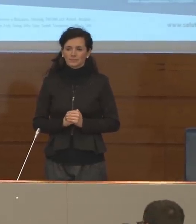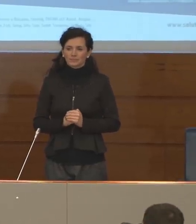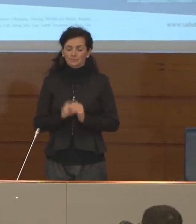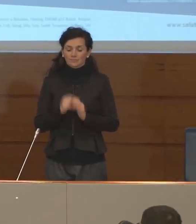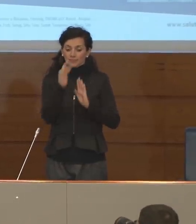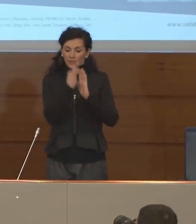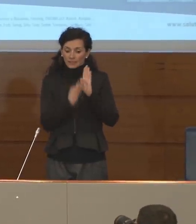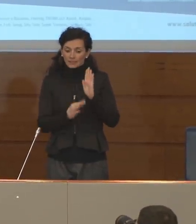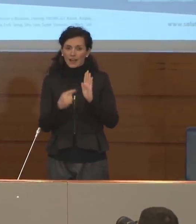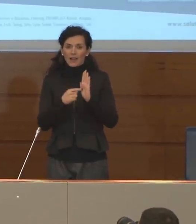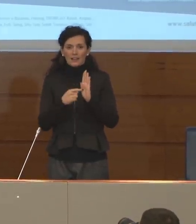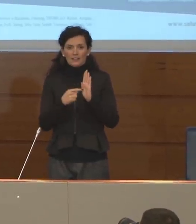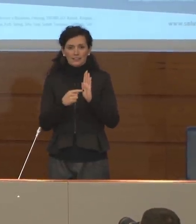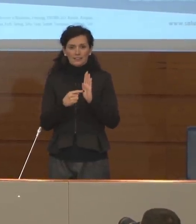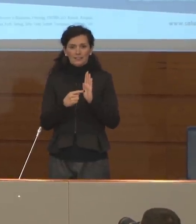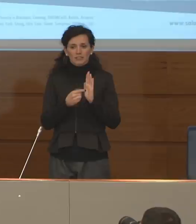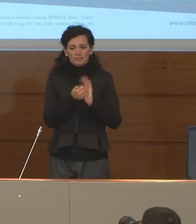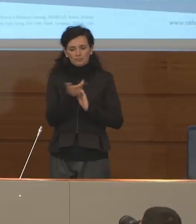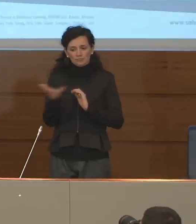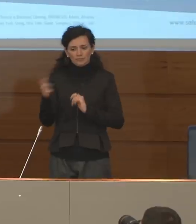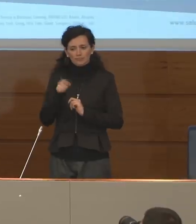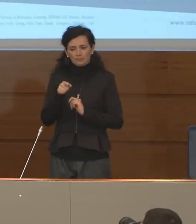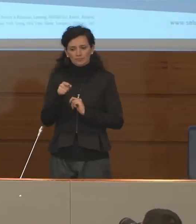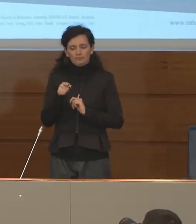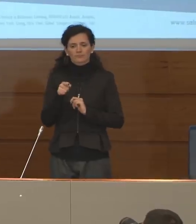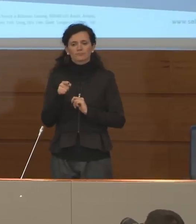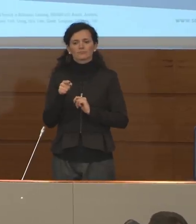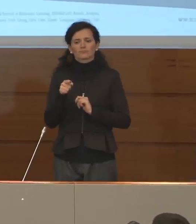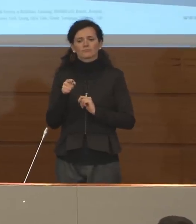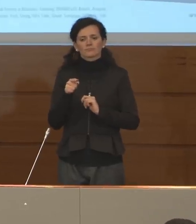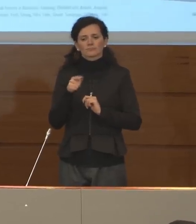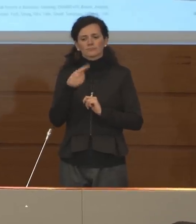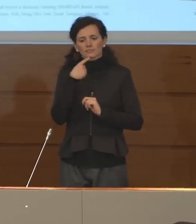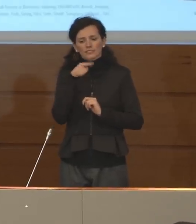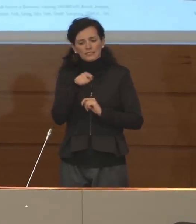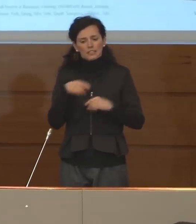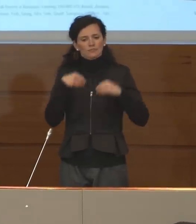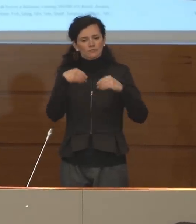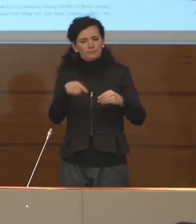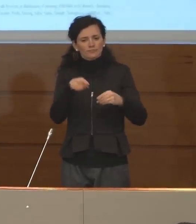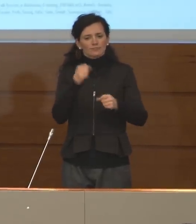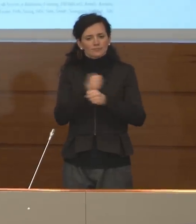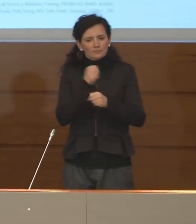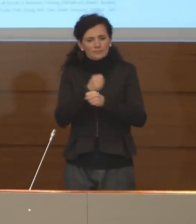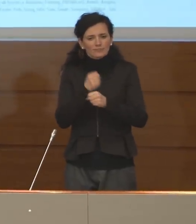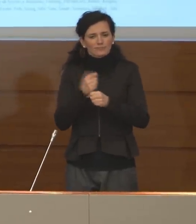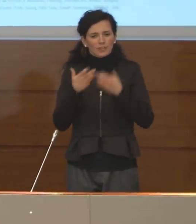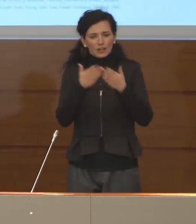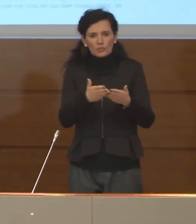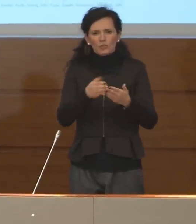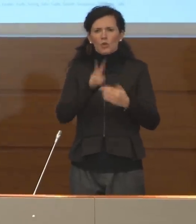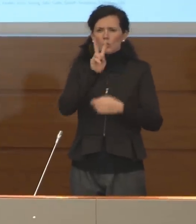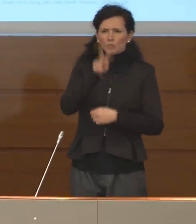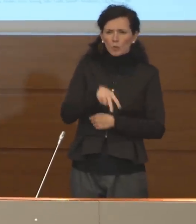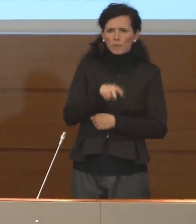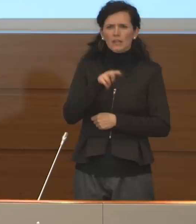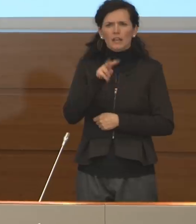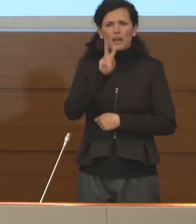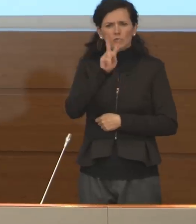relativi anche alle forze in campo, noi oggi registriamo più di 2.160